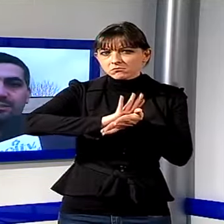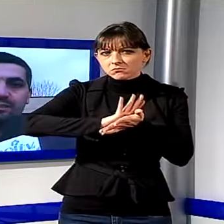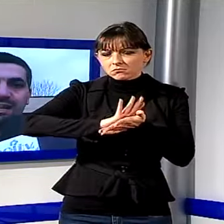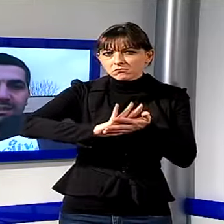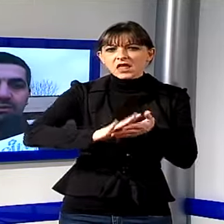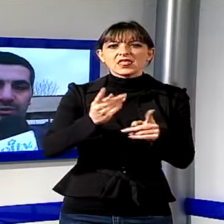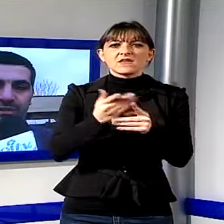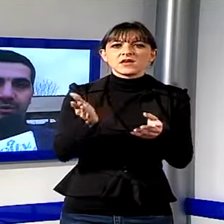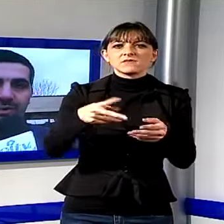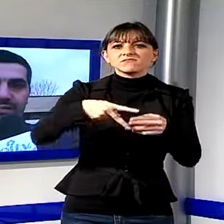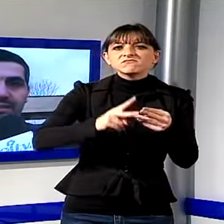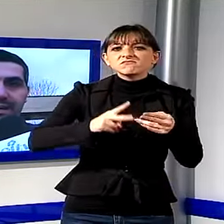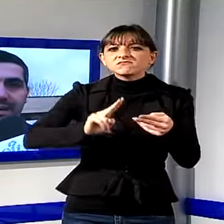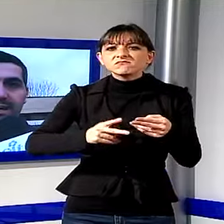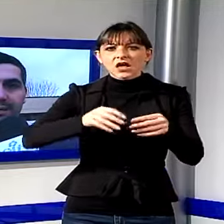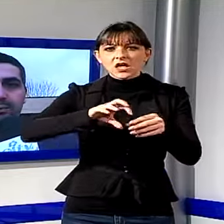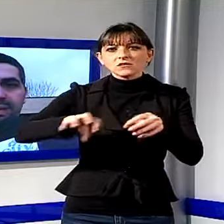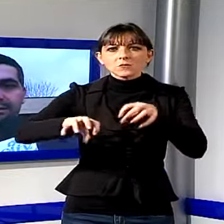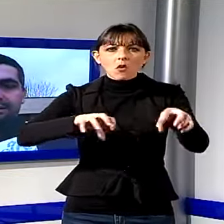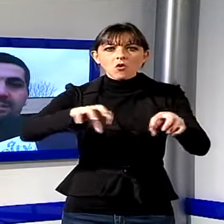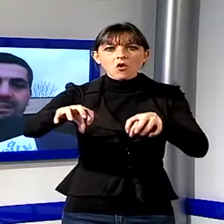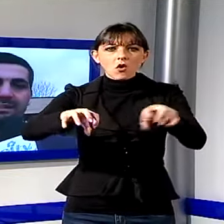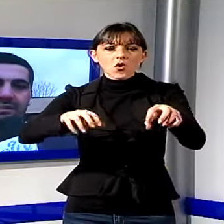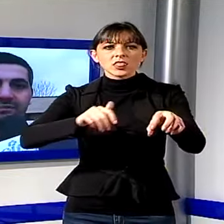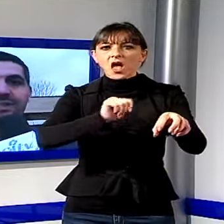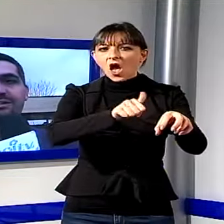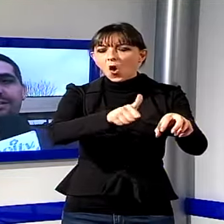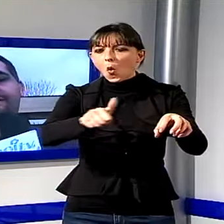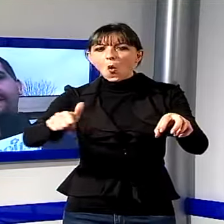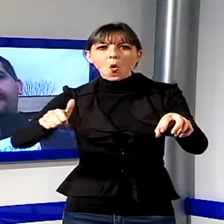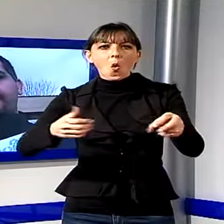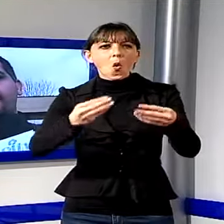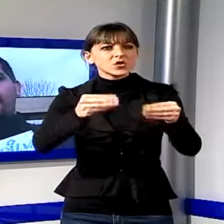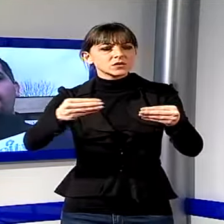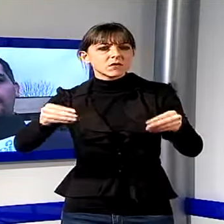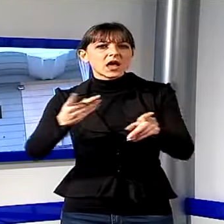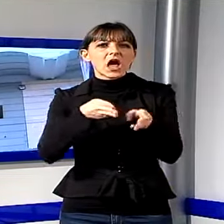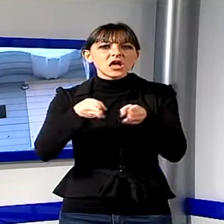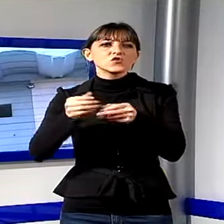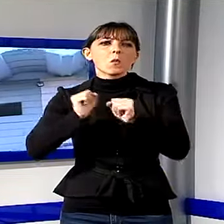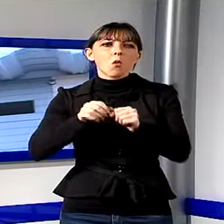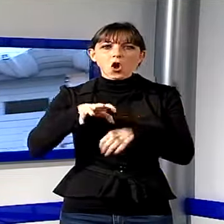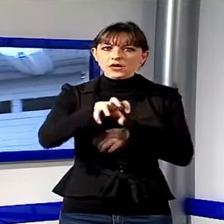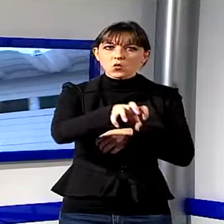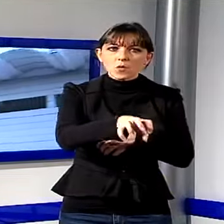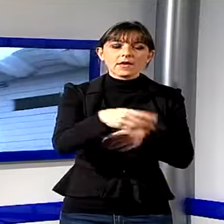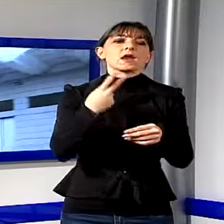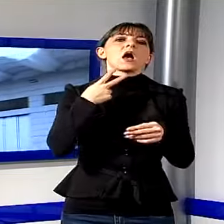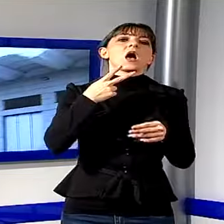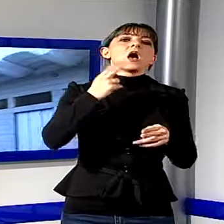smontati e ogni singolo pezzo verrà recuperato, sia la parte del vetro che del ferro piuttosto che anche plastiche e tutto